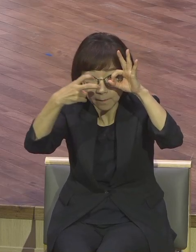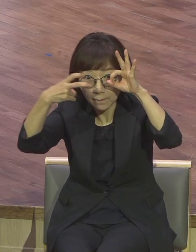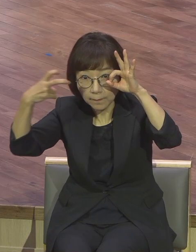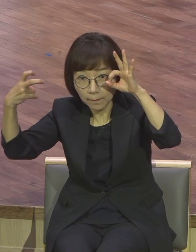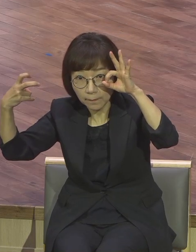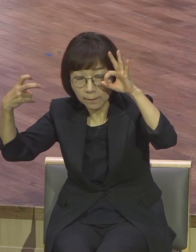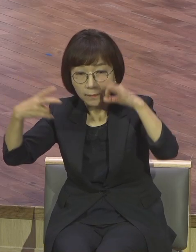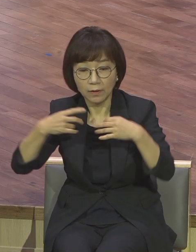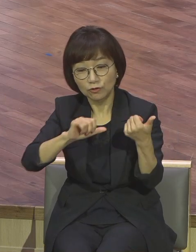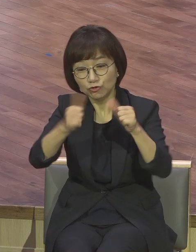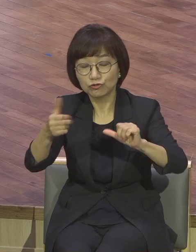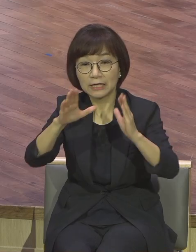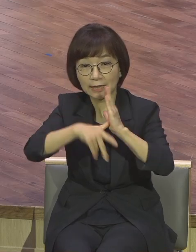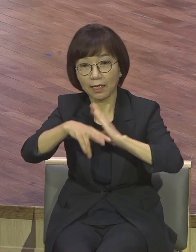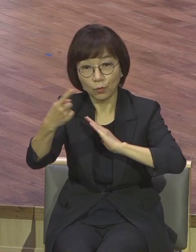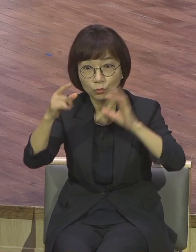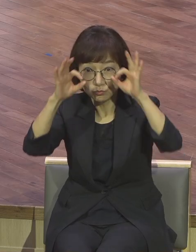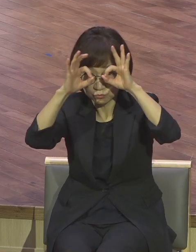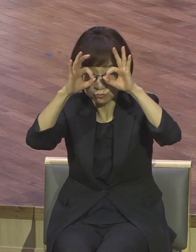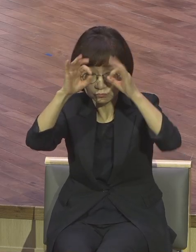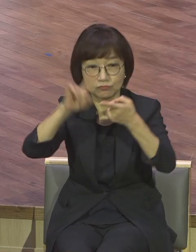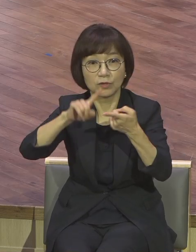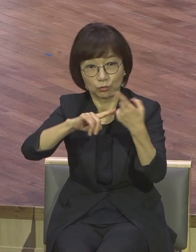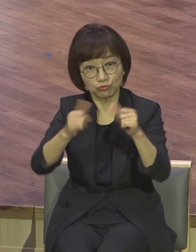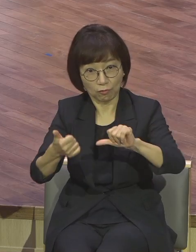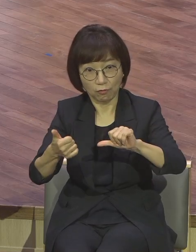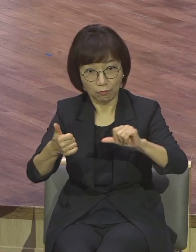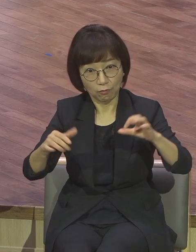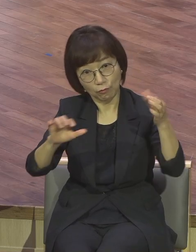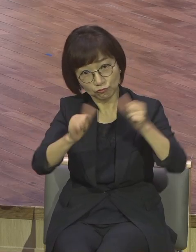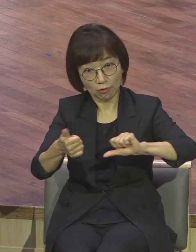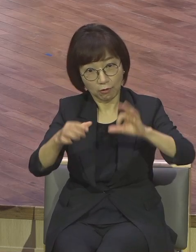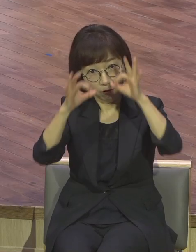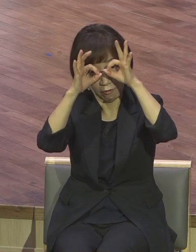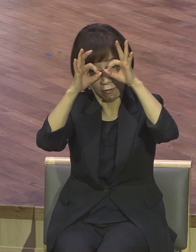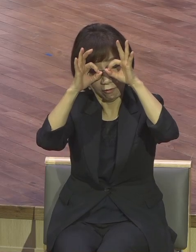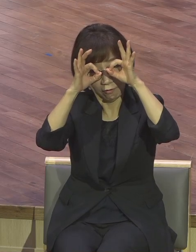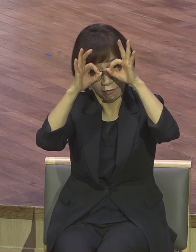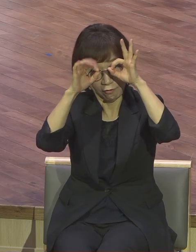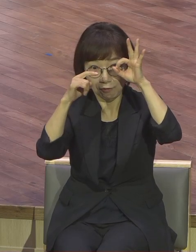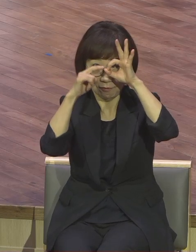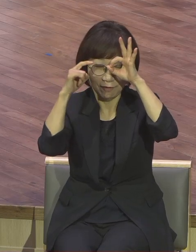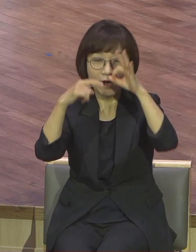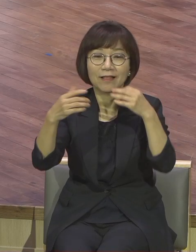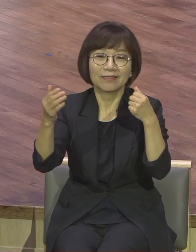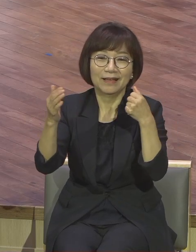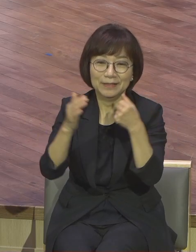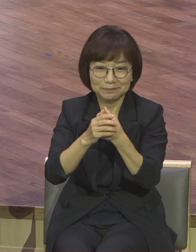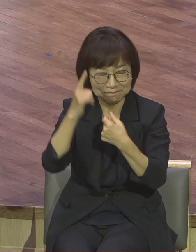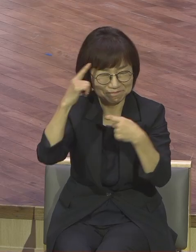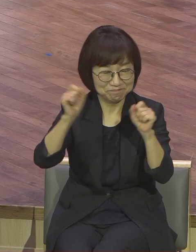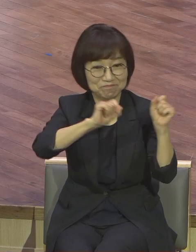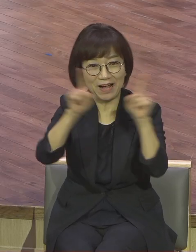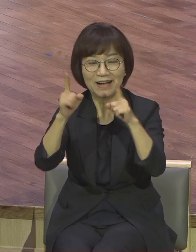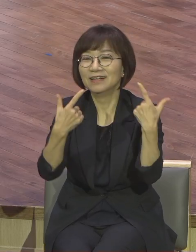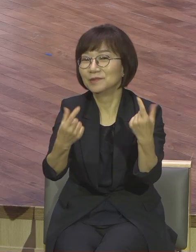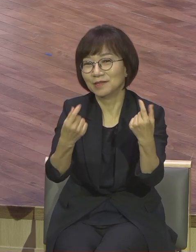이런 모습으로 물고기는 깨어있는 것을 상징합니다 특별히 죽은 물고기는 강물을